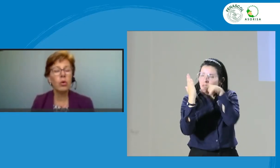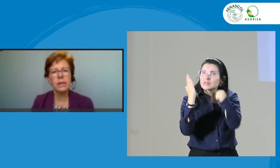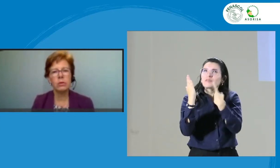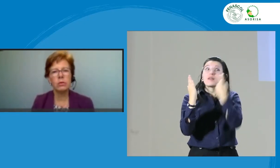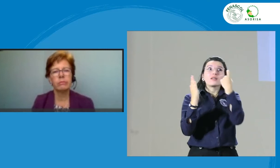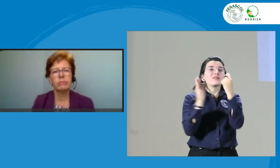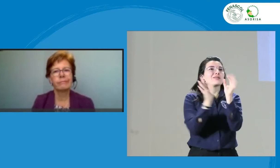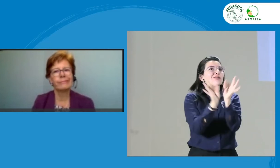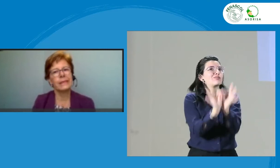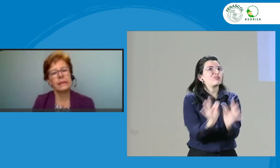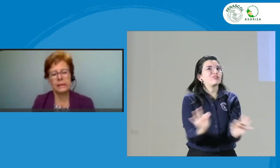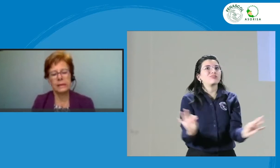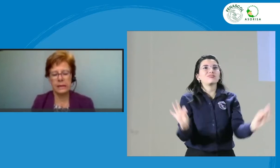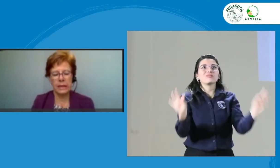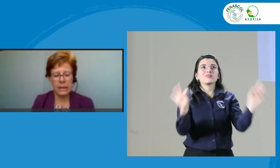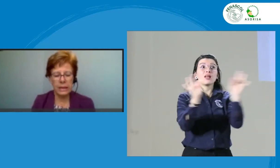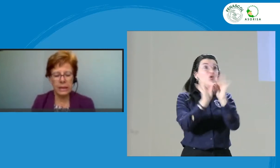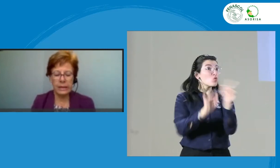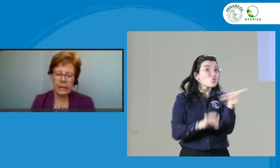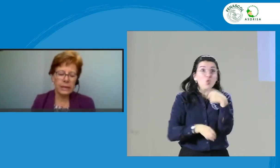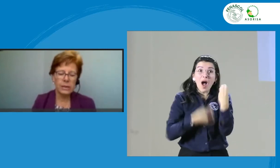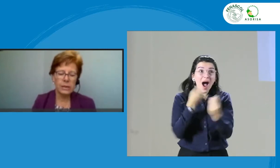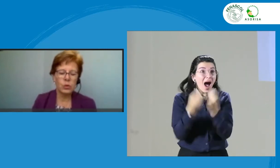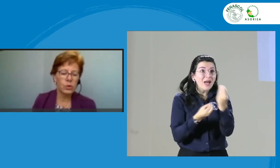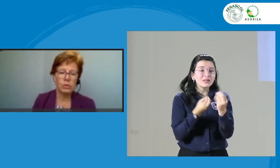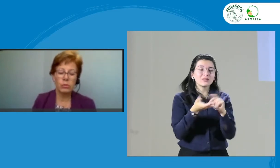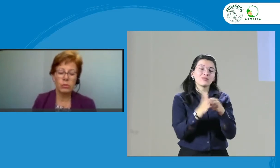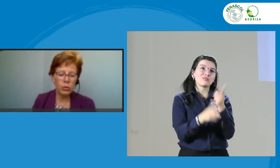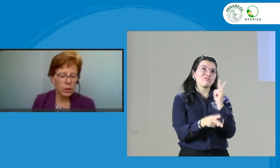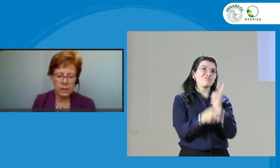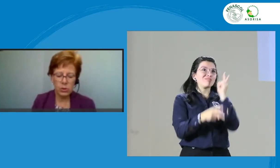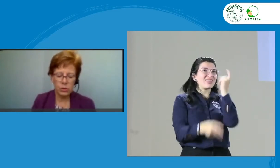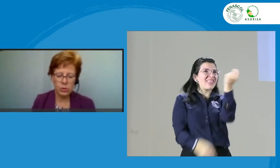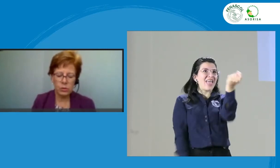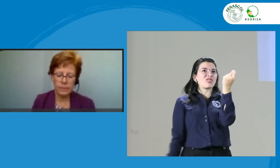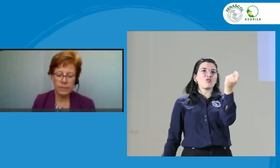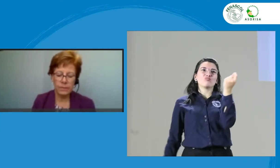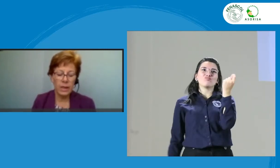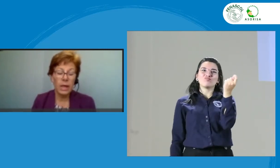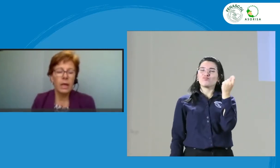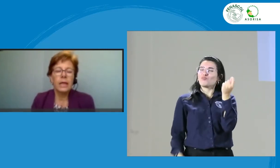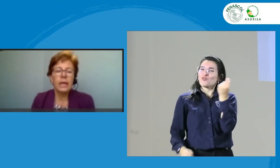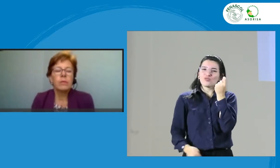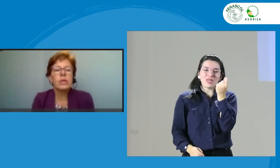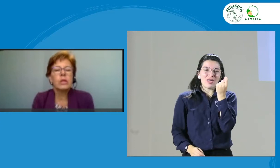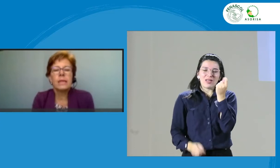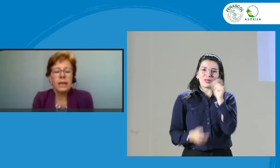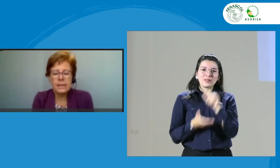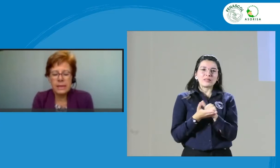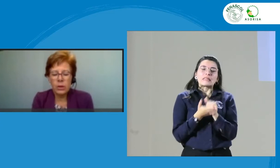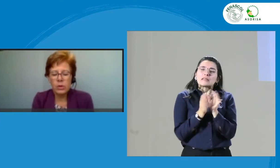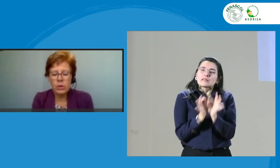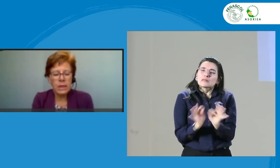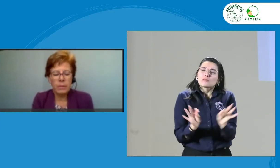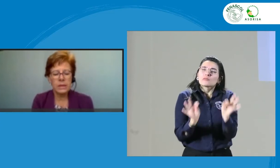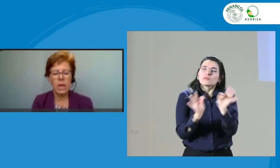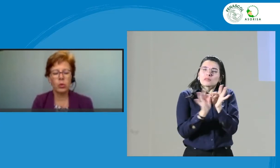eso, es riesgoso, muy riesgoso. Tenemos es que ejercitar nuestra capacidad de